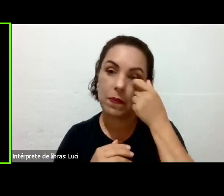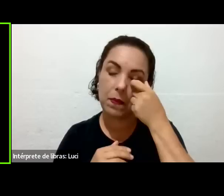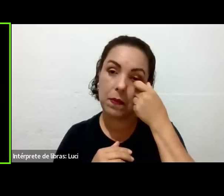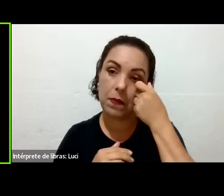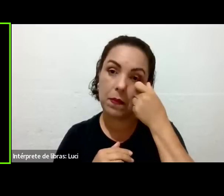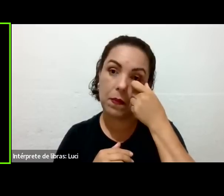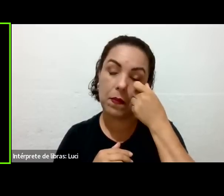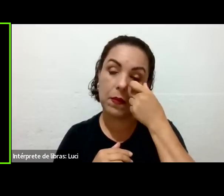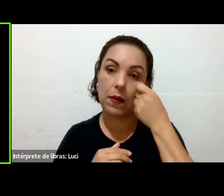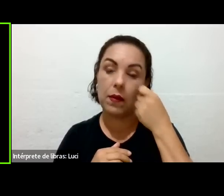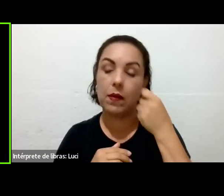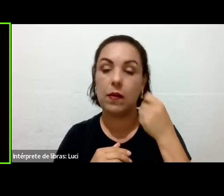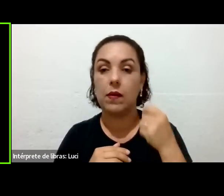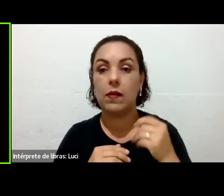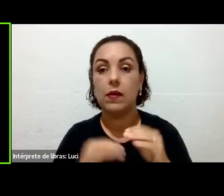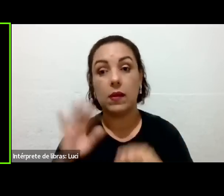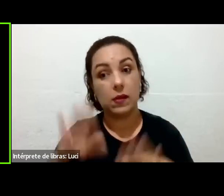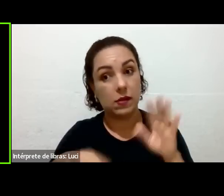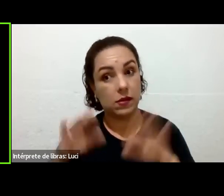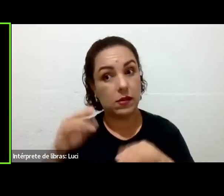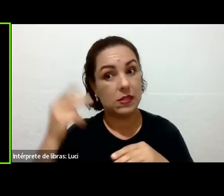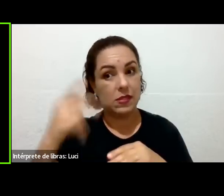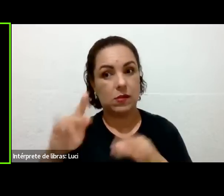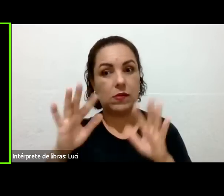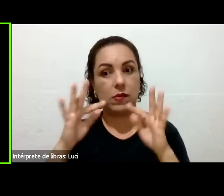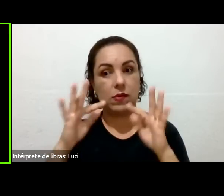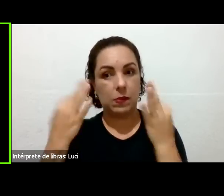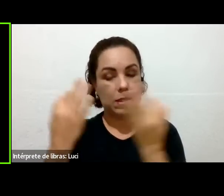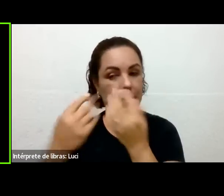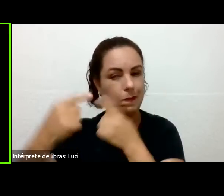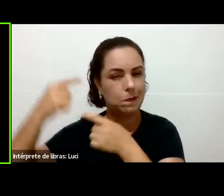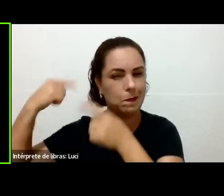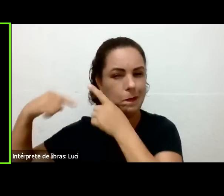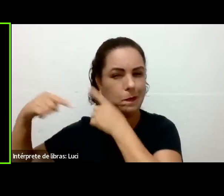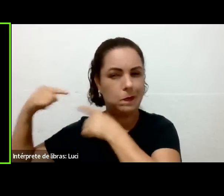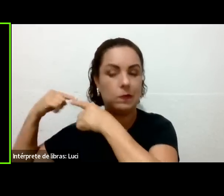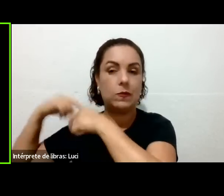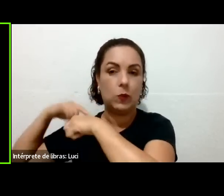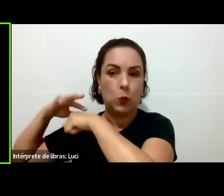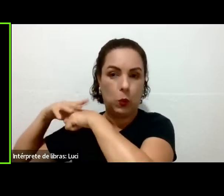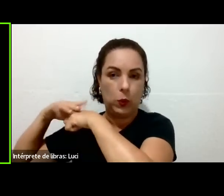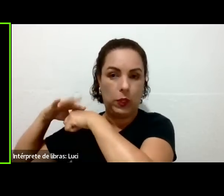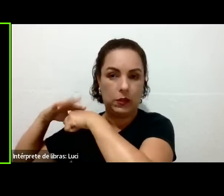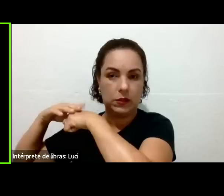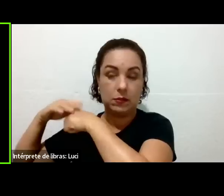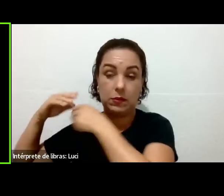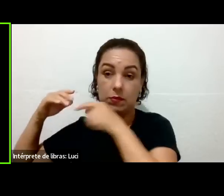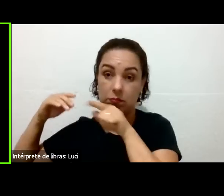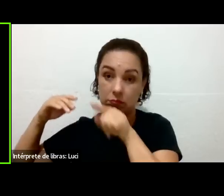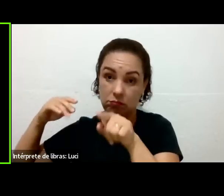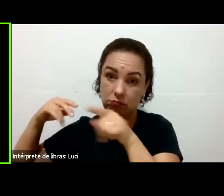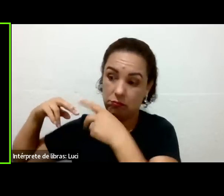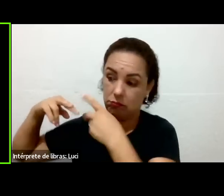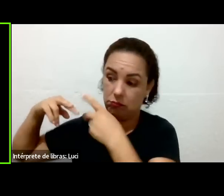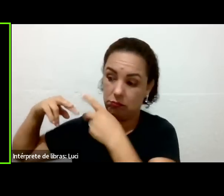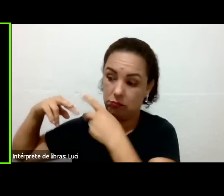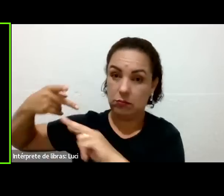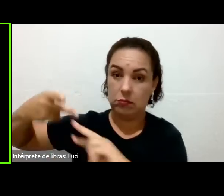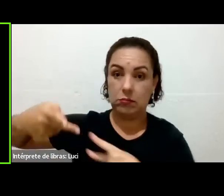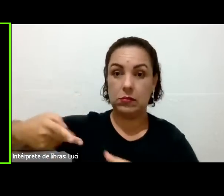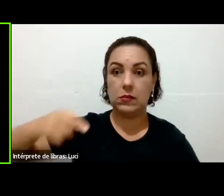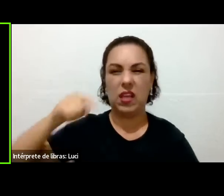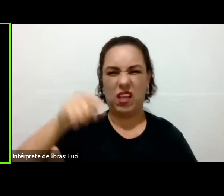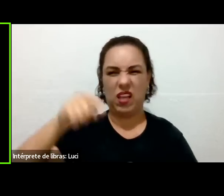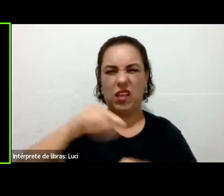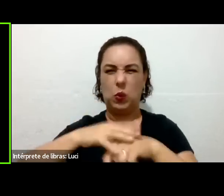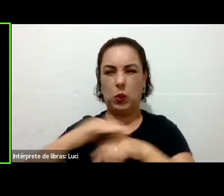ter histórico na família de problemas que você precisa ter problemas. Nós temos um depoimento que eu particularmente gosto muito,